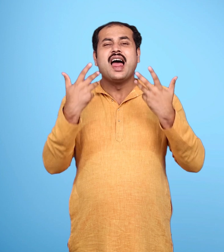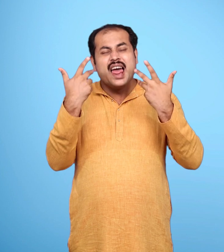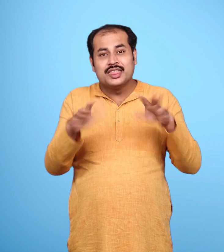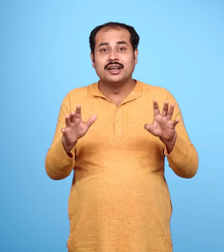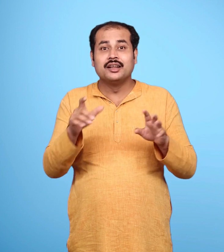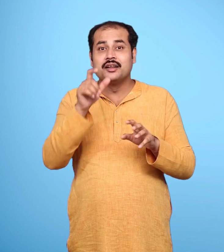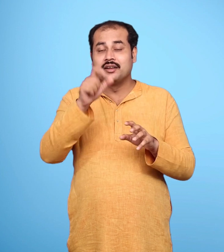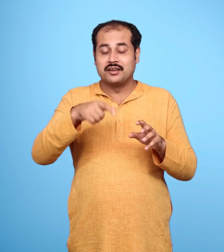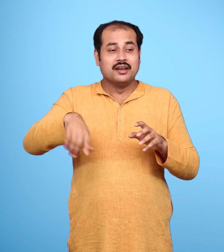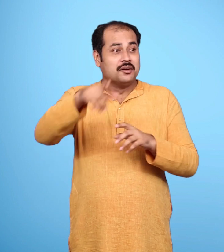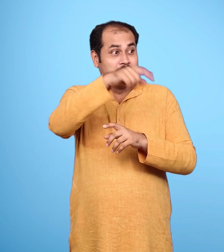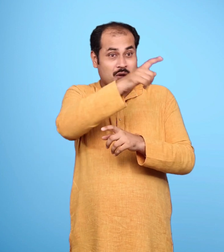तुम्हें कोई नहीं बचा सकता